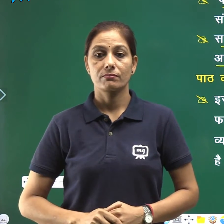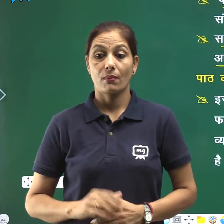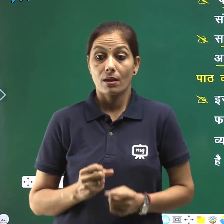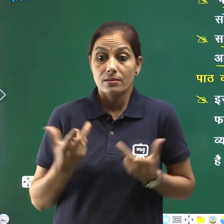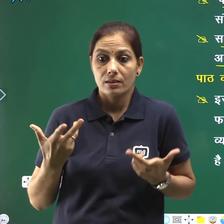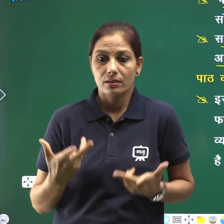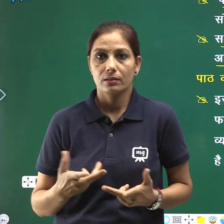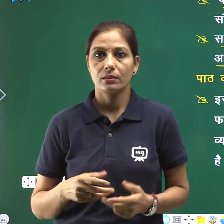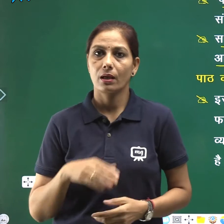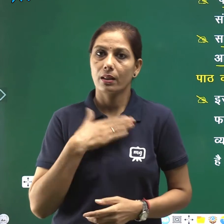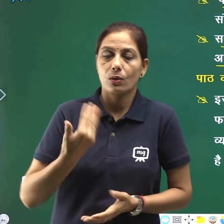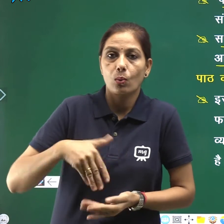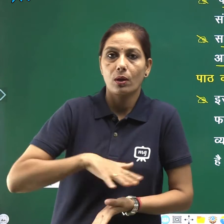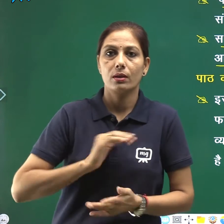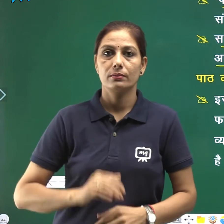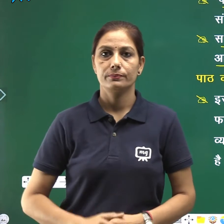निधन हो गया